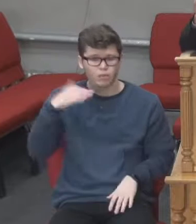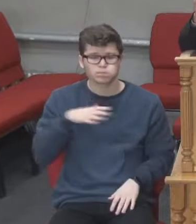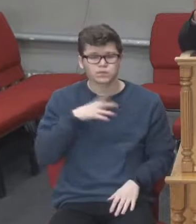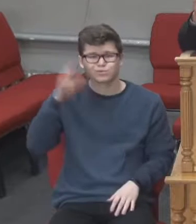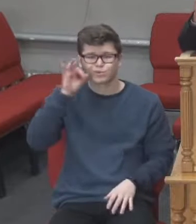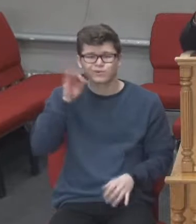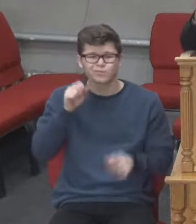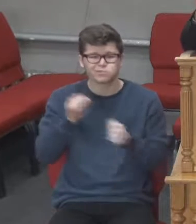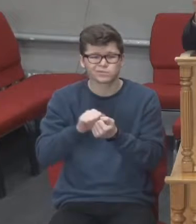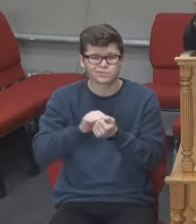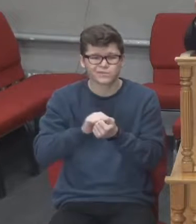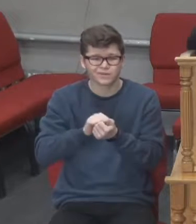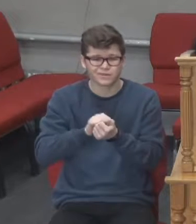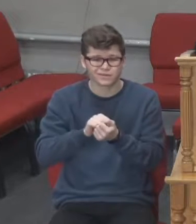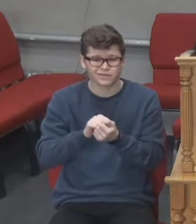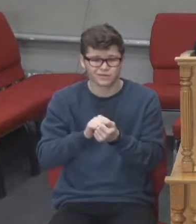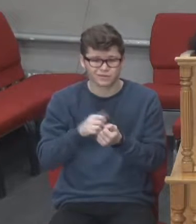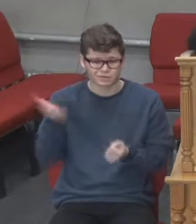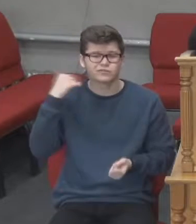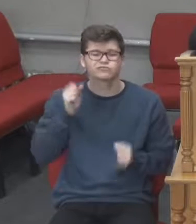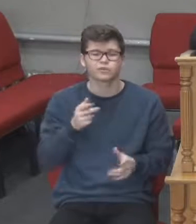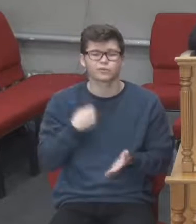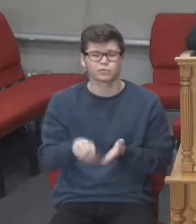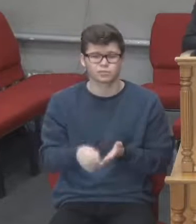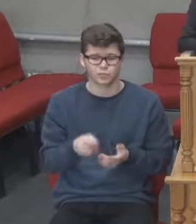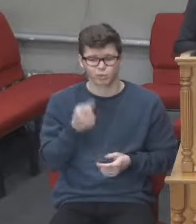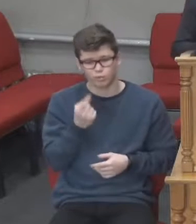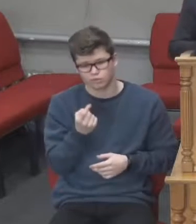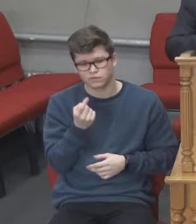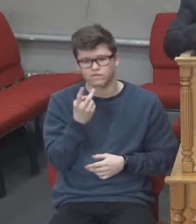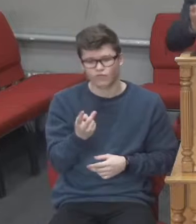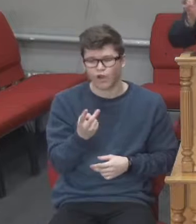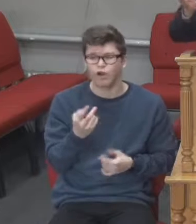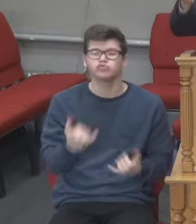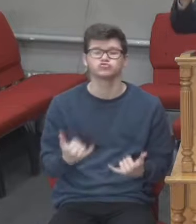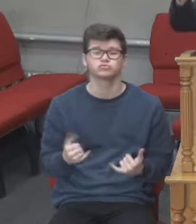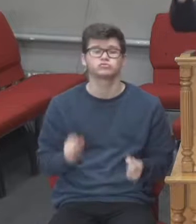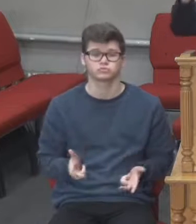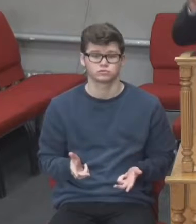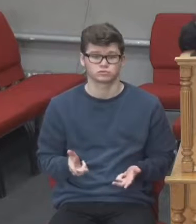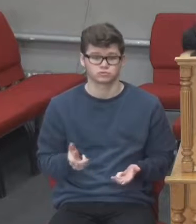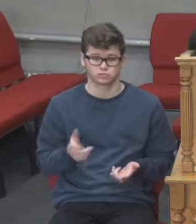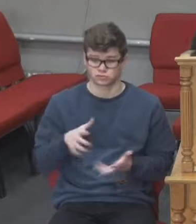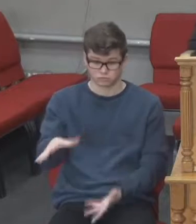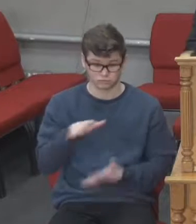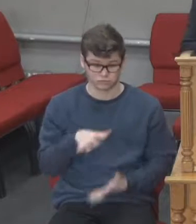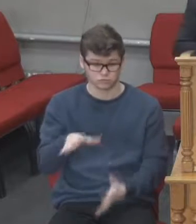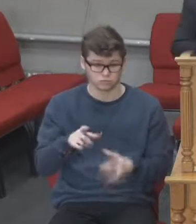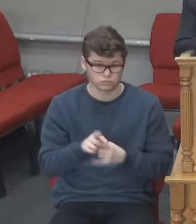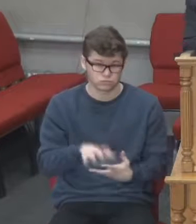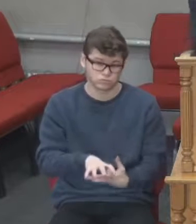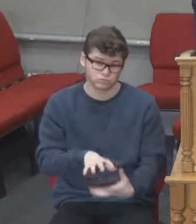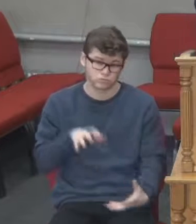моточка туалетного паперу, вони його здирали із полок цілими